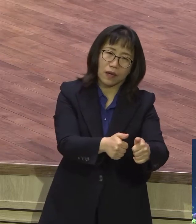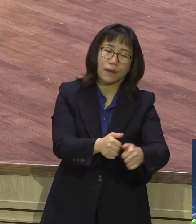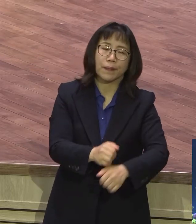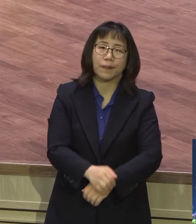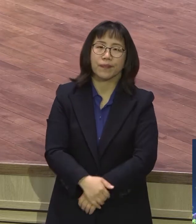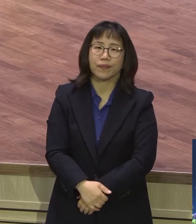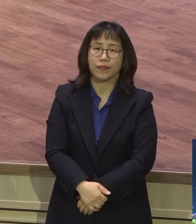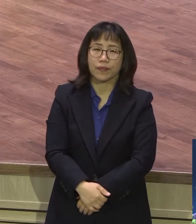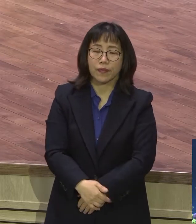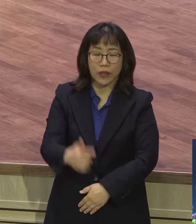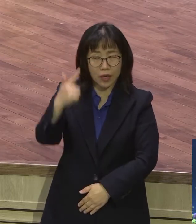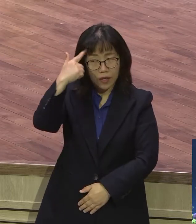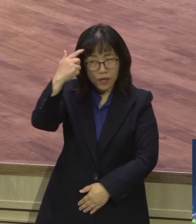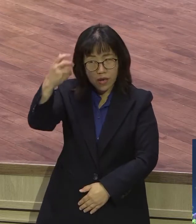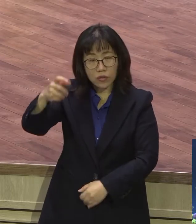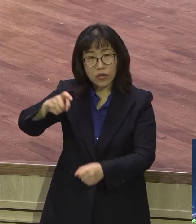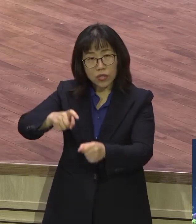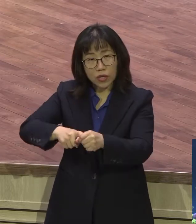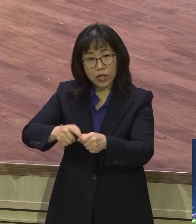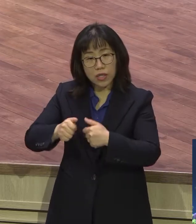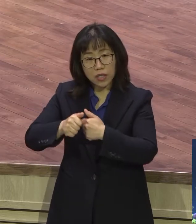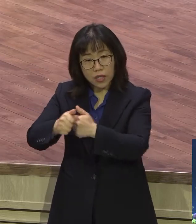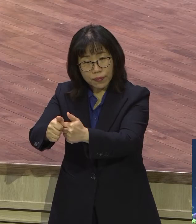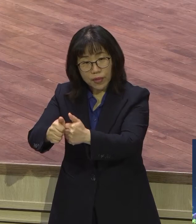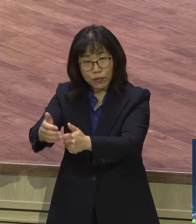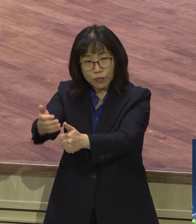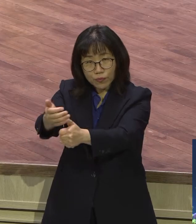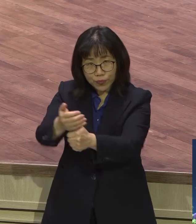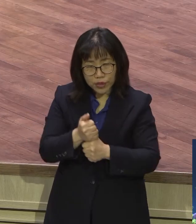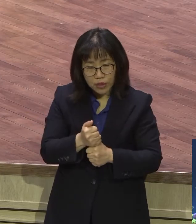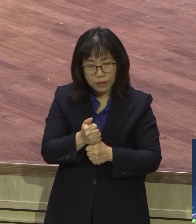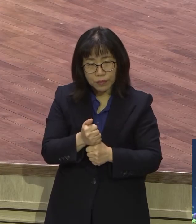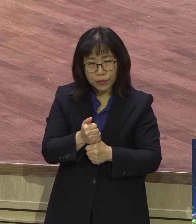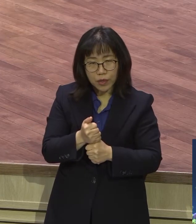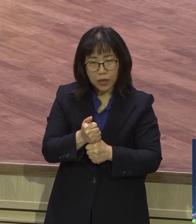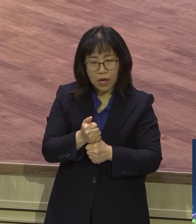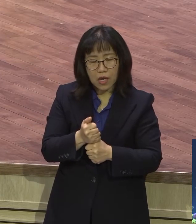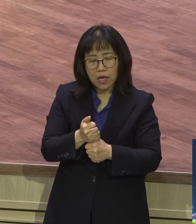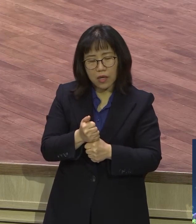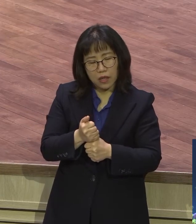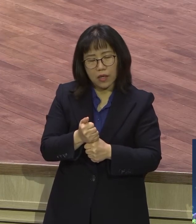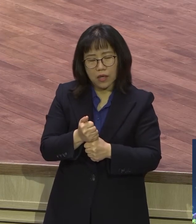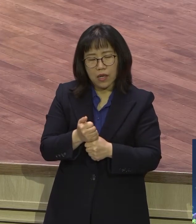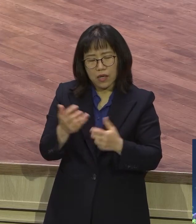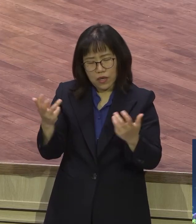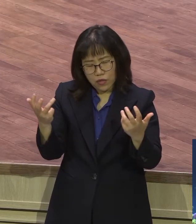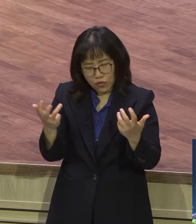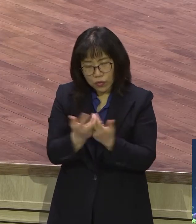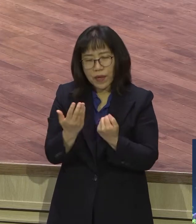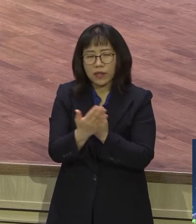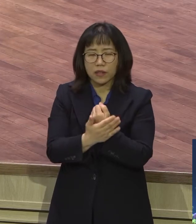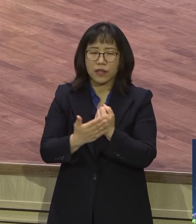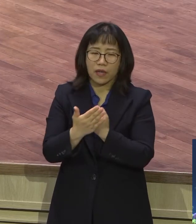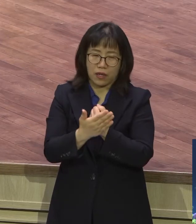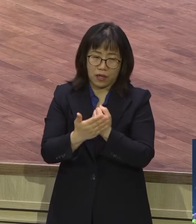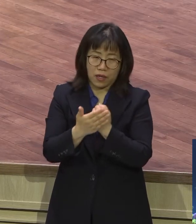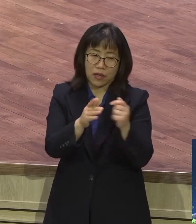이 영적 의미를 평생 붙잡고 살면 어떻게 되느냐 은혜에 충만한 삶을 산다. 하나님의 은혜에